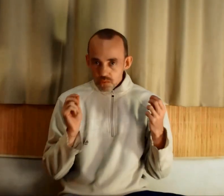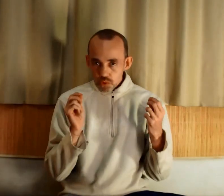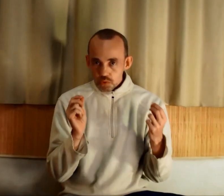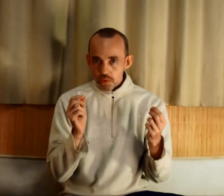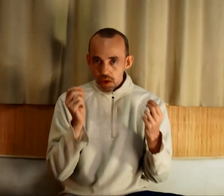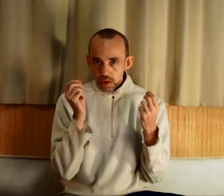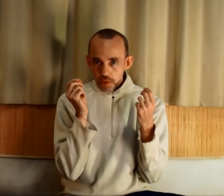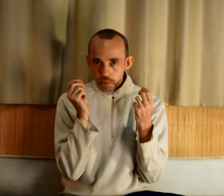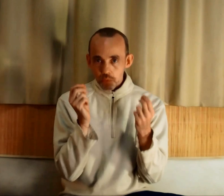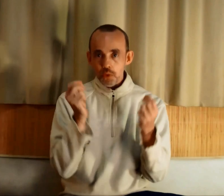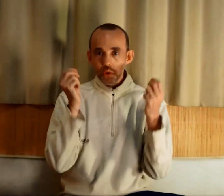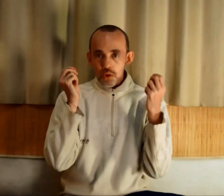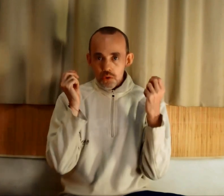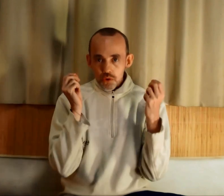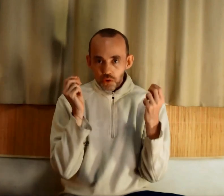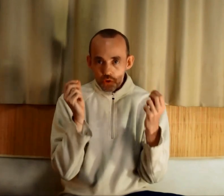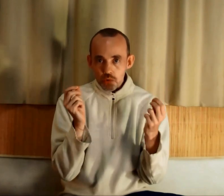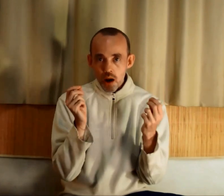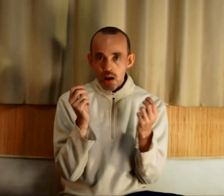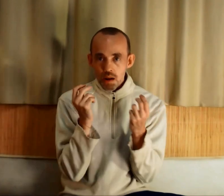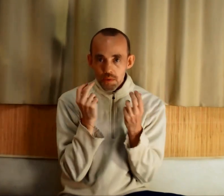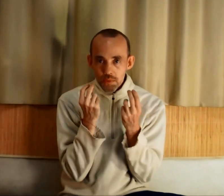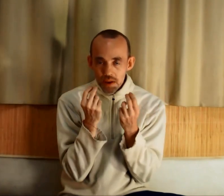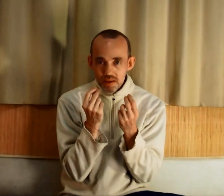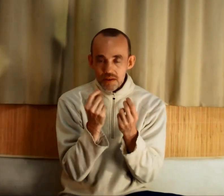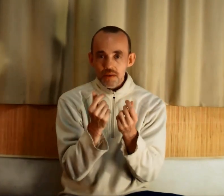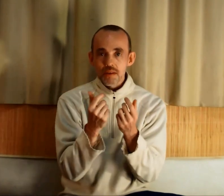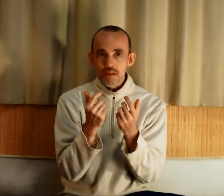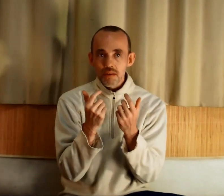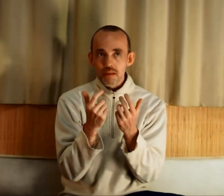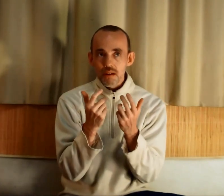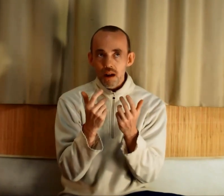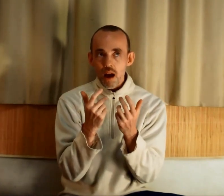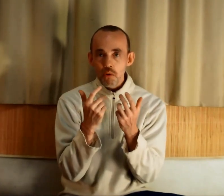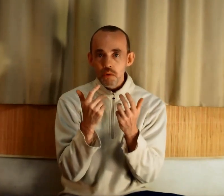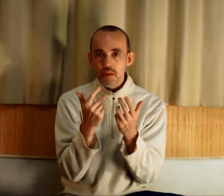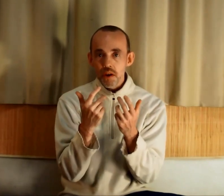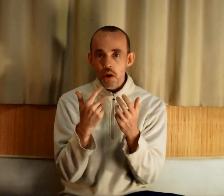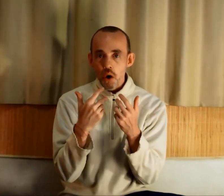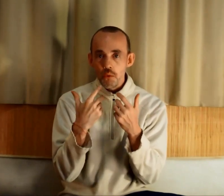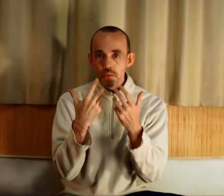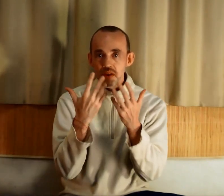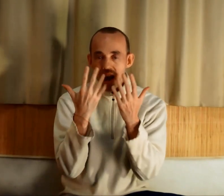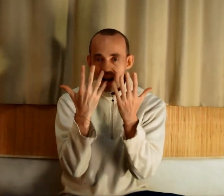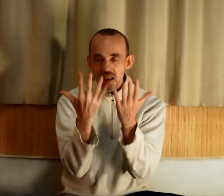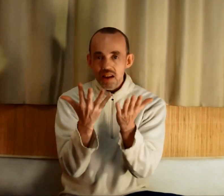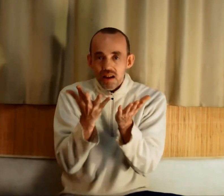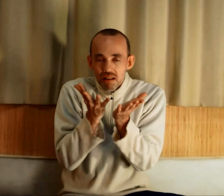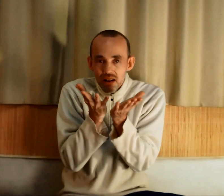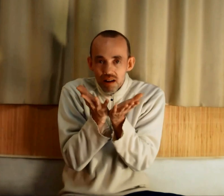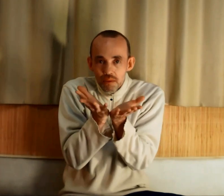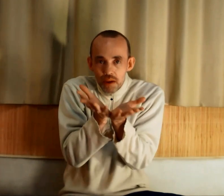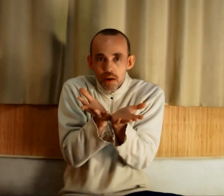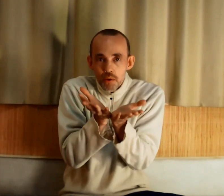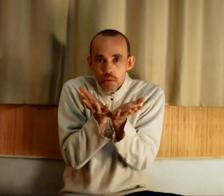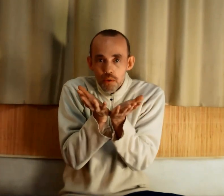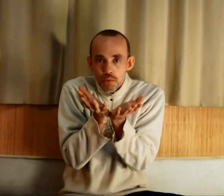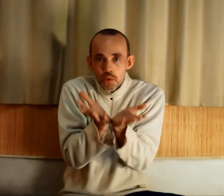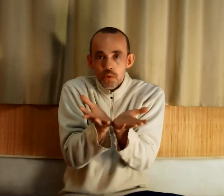suivez votre joie. Faites là où vous avez envie, aller vers vos